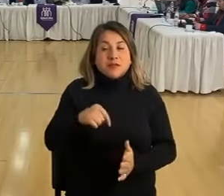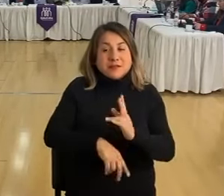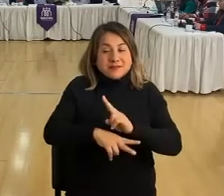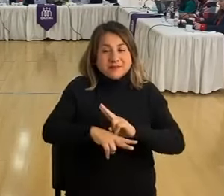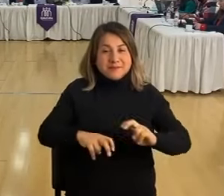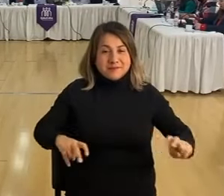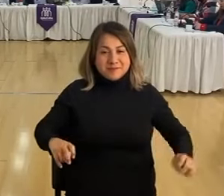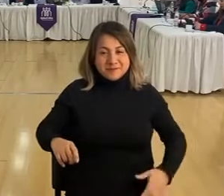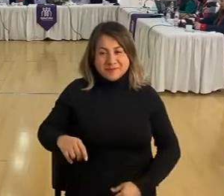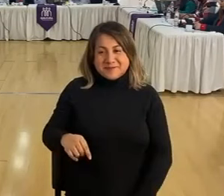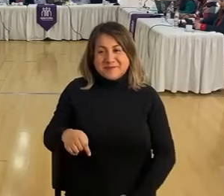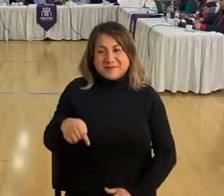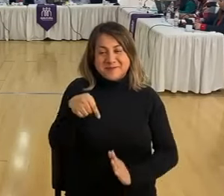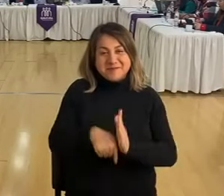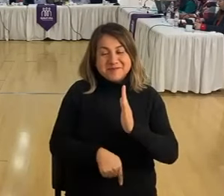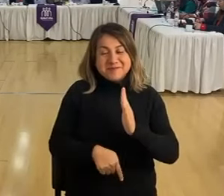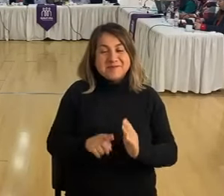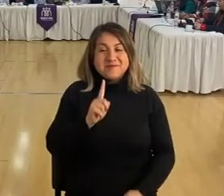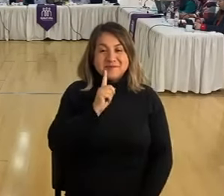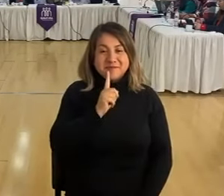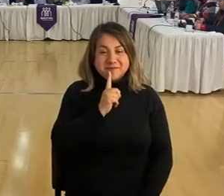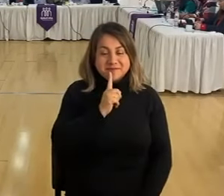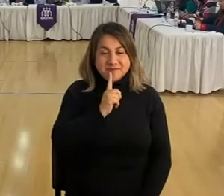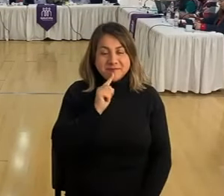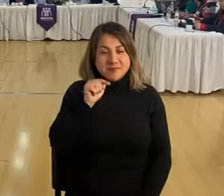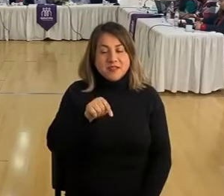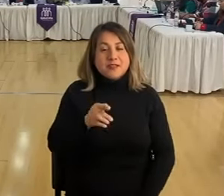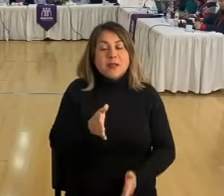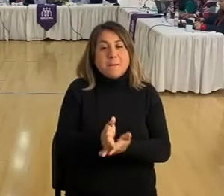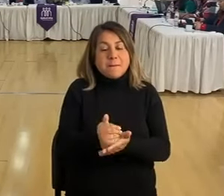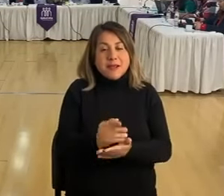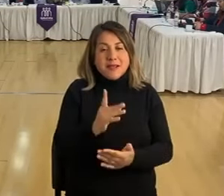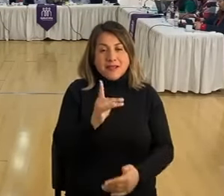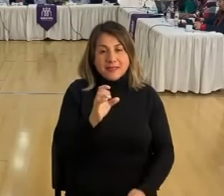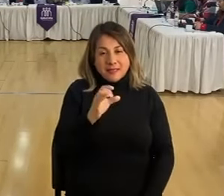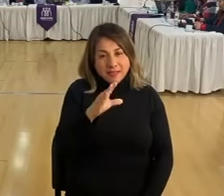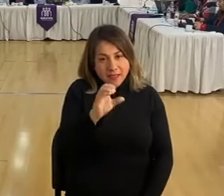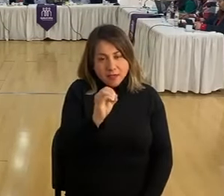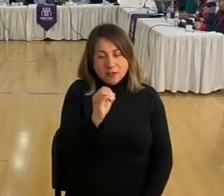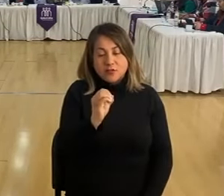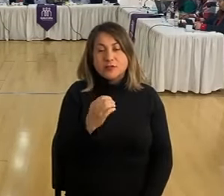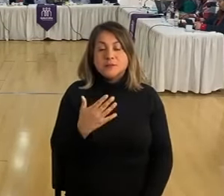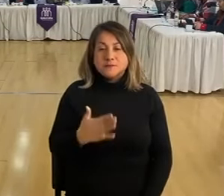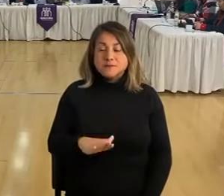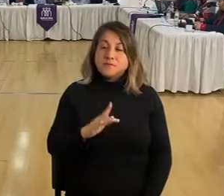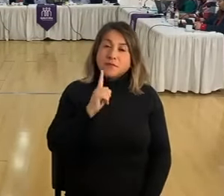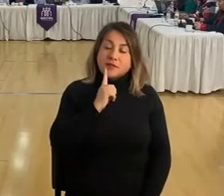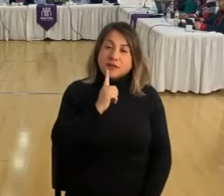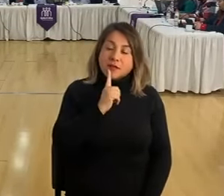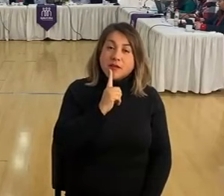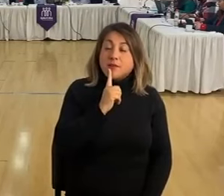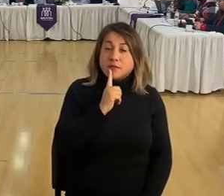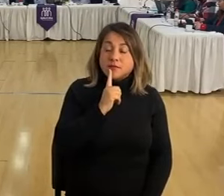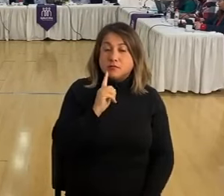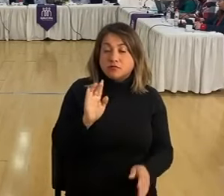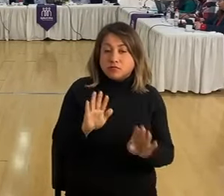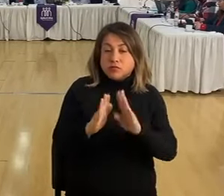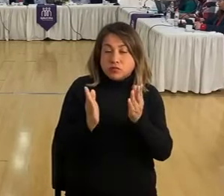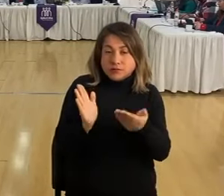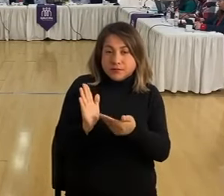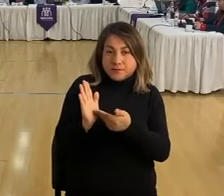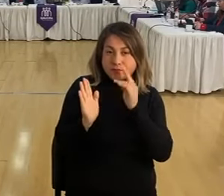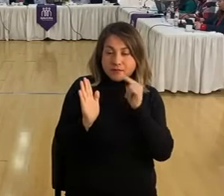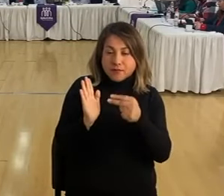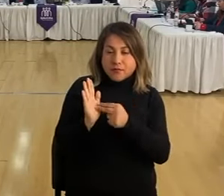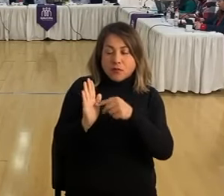profundo y disponer, sobre todo de estos instrumentos como el Pladeco, que quedaron eventualmente abiertos para poder